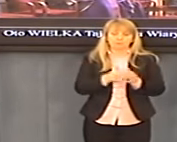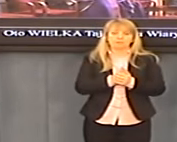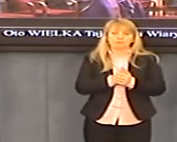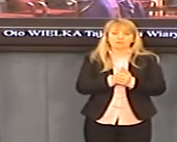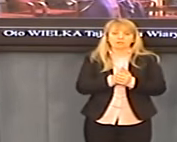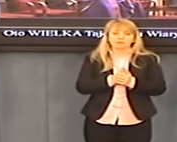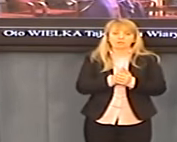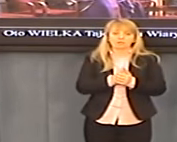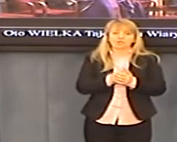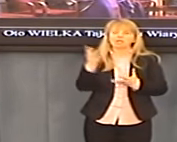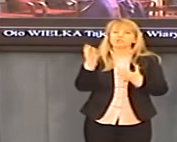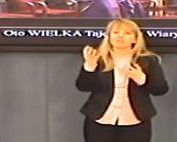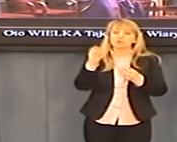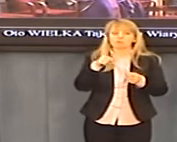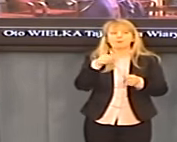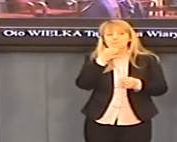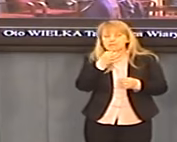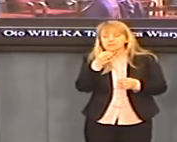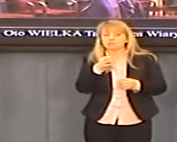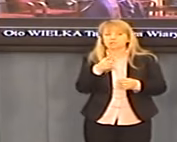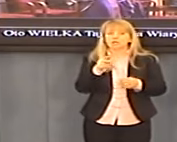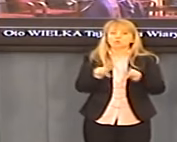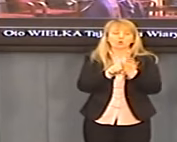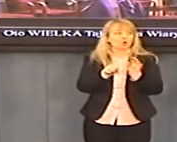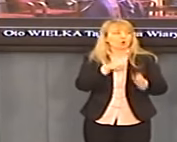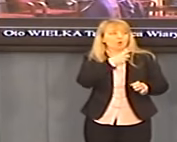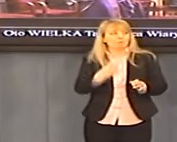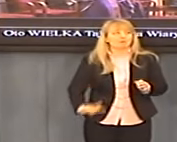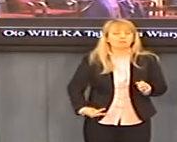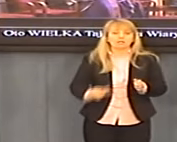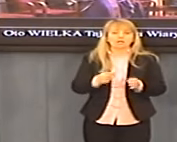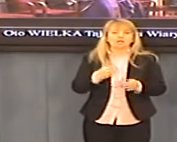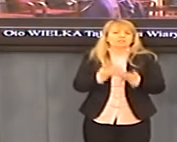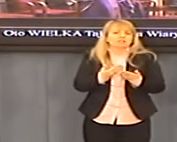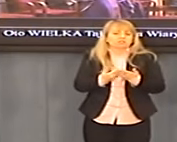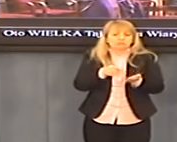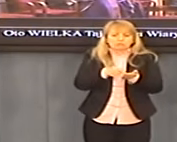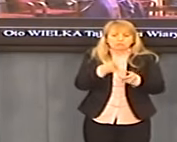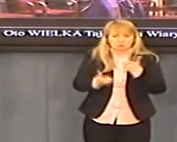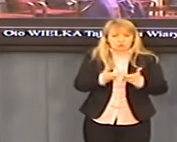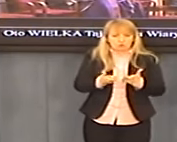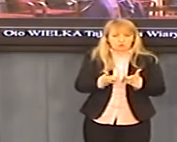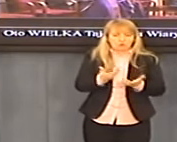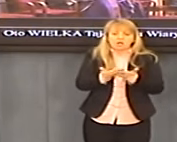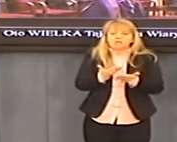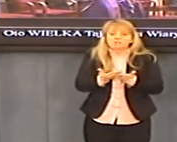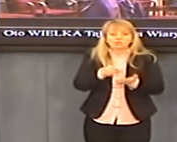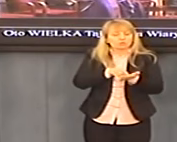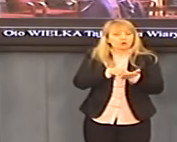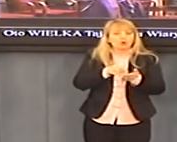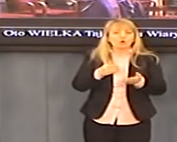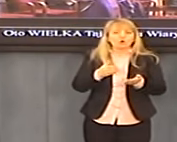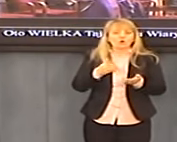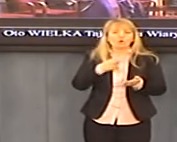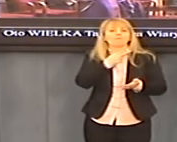w informacji, w pytaniach bieżących premierowi zadałem pytanie, czemu to ma służyć? Czemu ma służyć aż